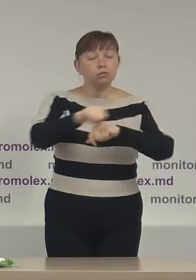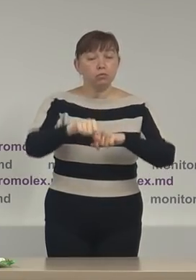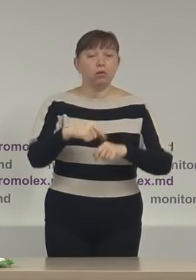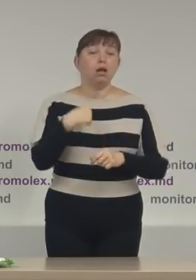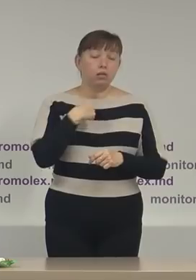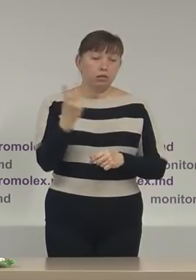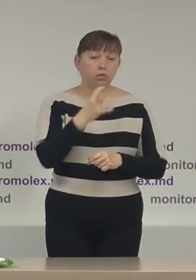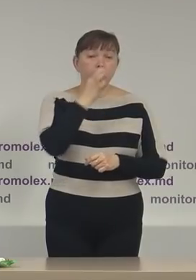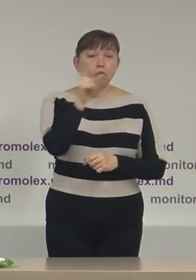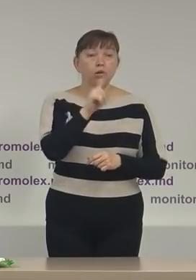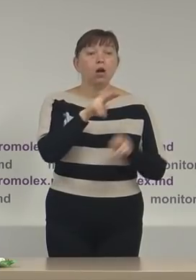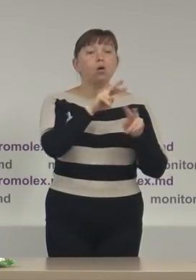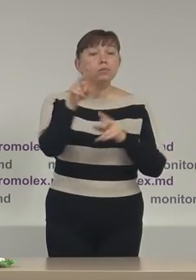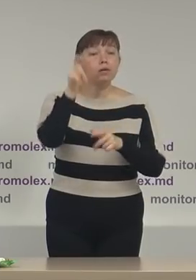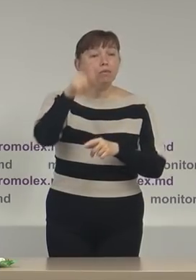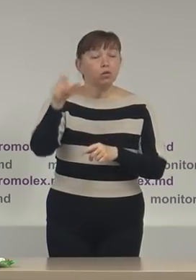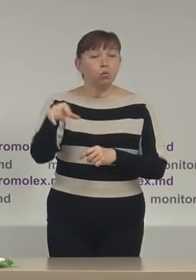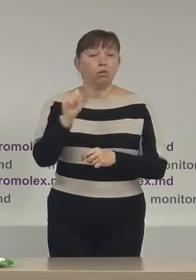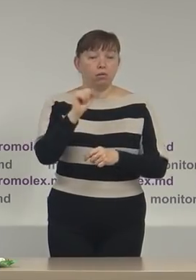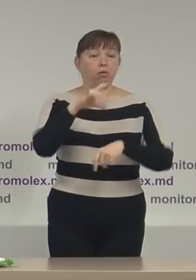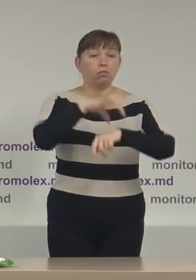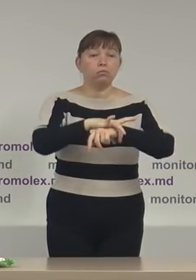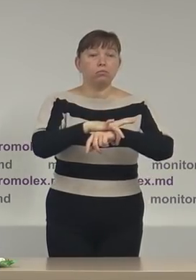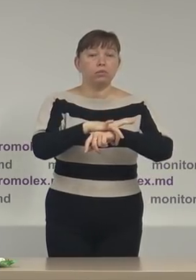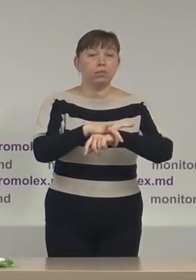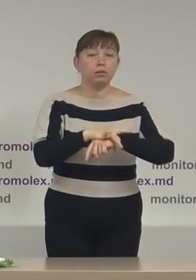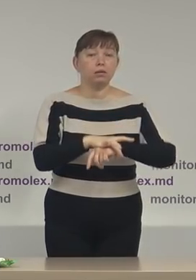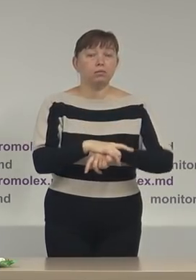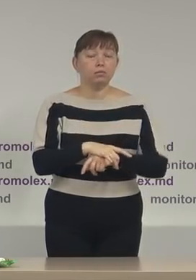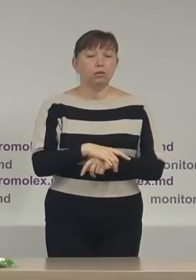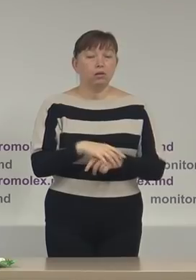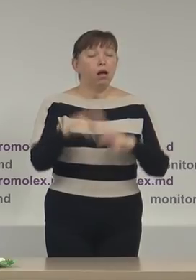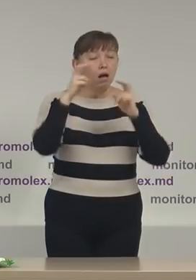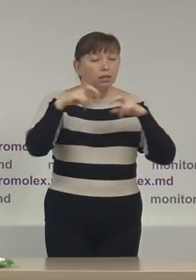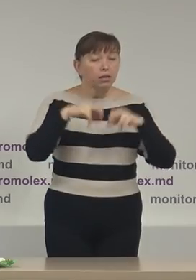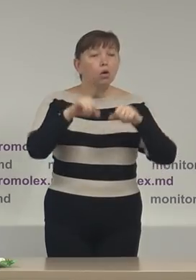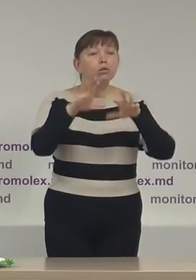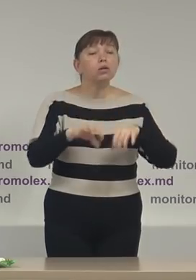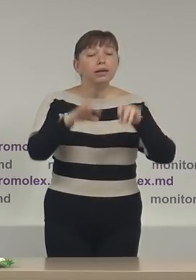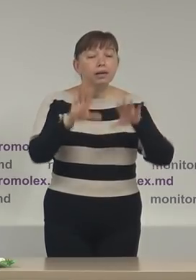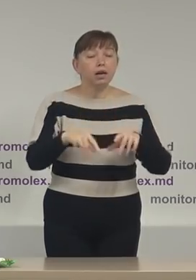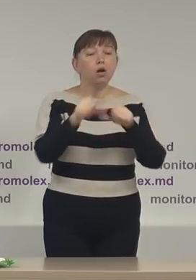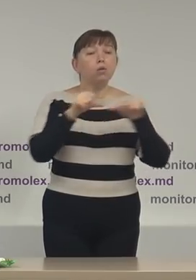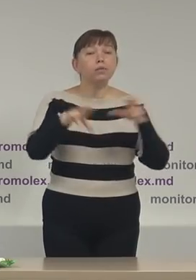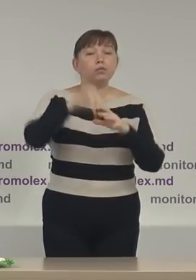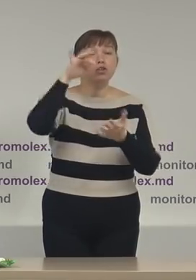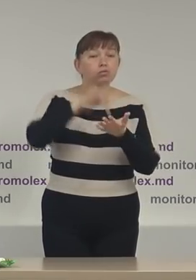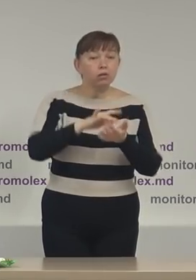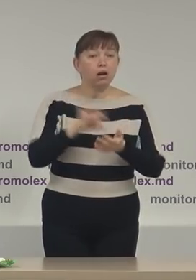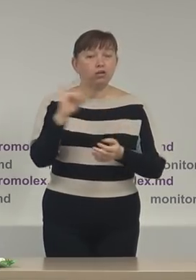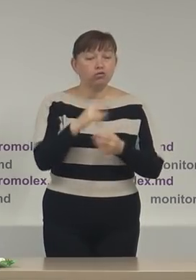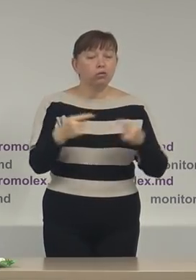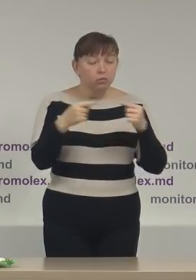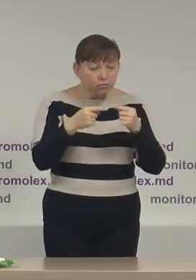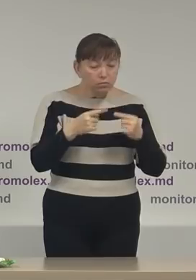observatorilor, au fost analizate hotărârile Comisiei Electorale Centrale și a testată